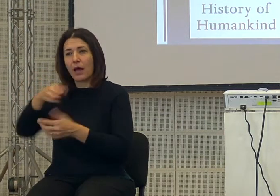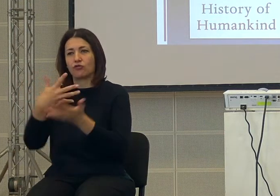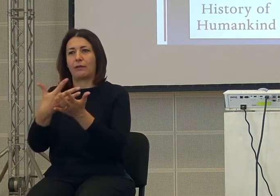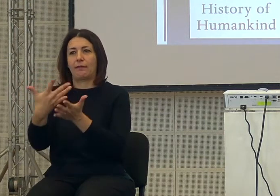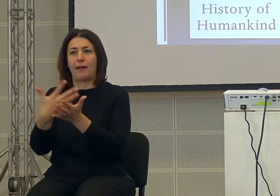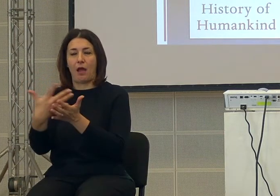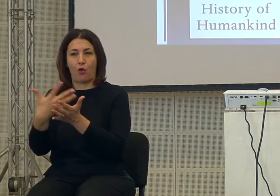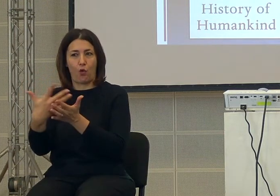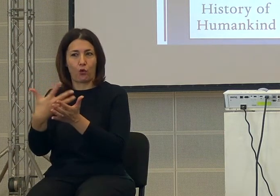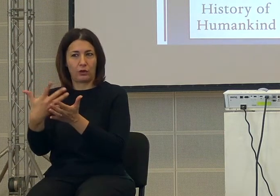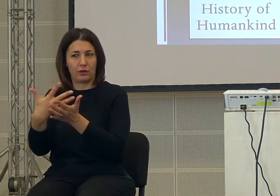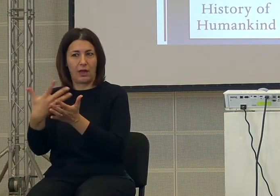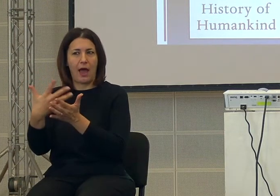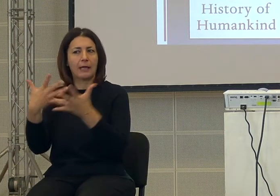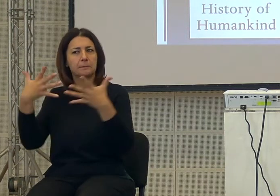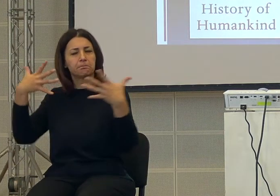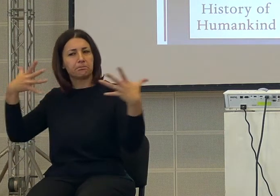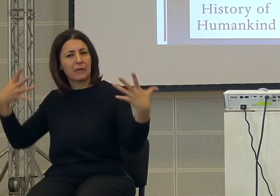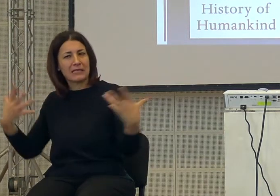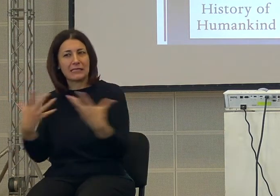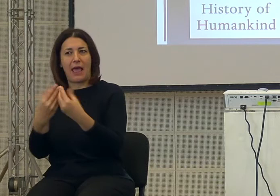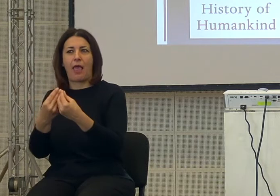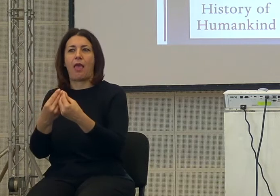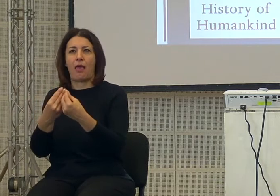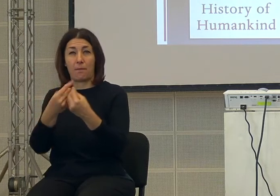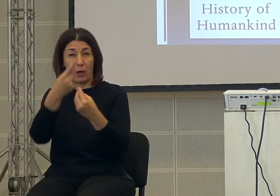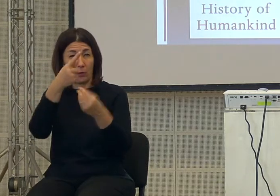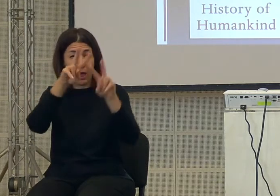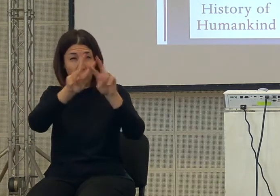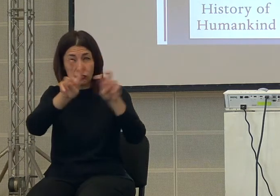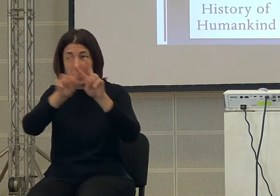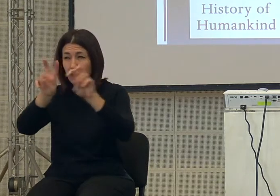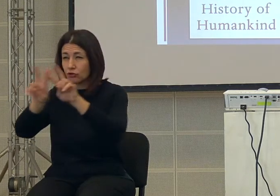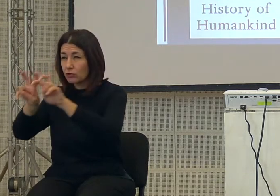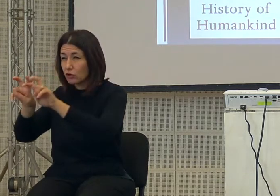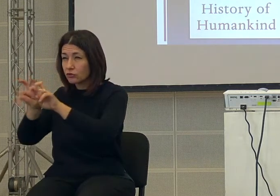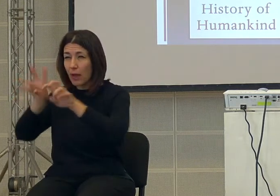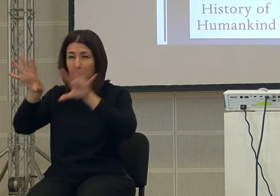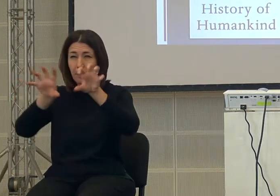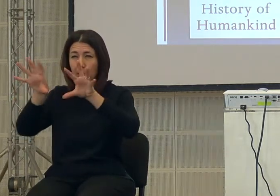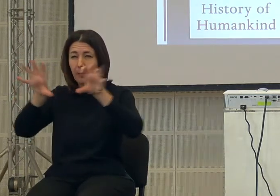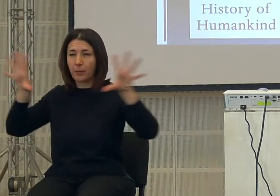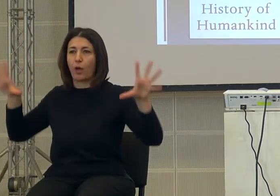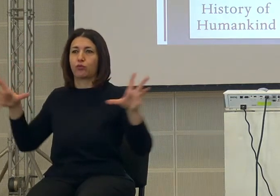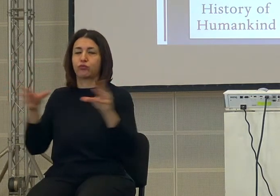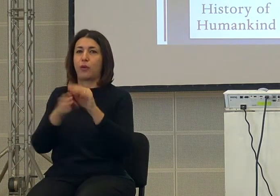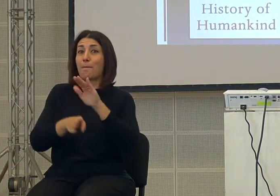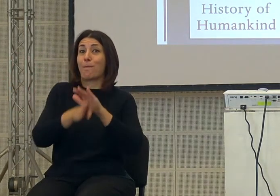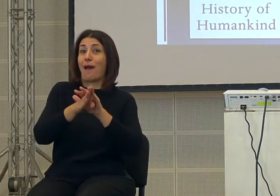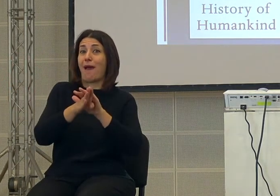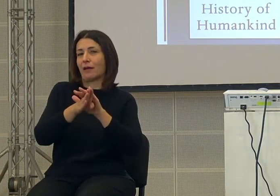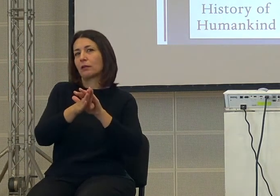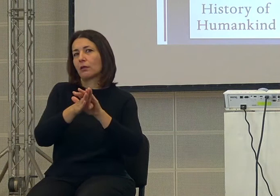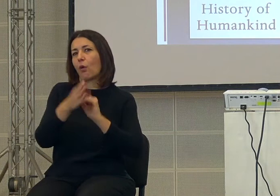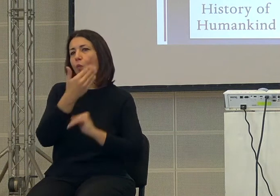e di mettere insieme tutte le grandi ricerche che ci sono state da l'origine dell'uomo più